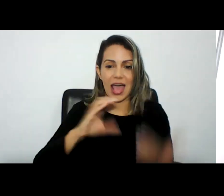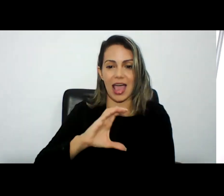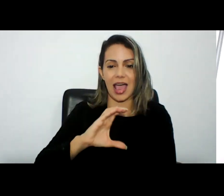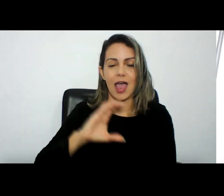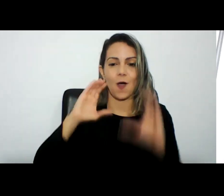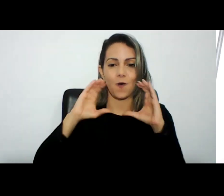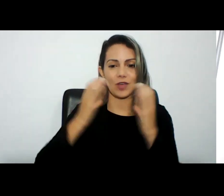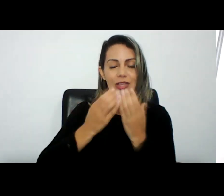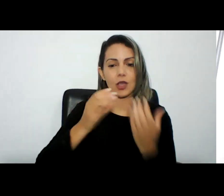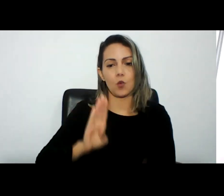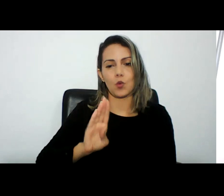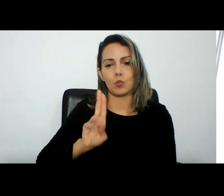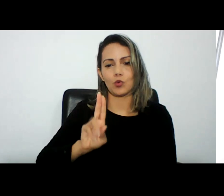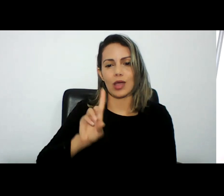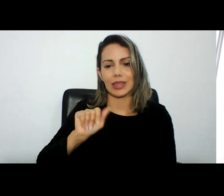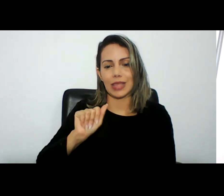atrasados há 20 anos